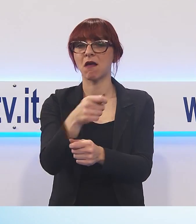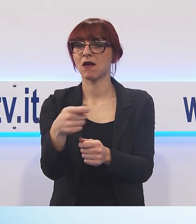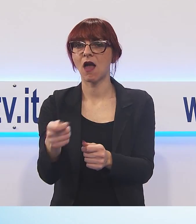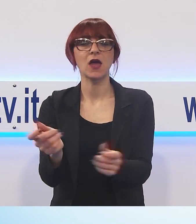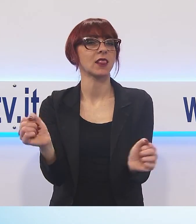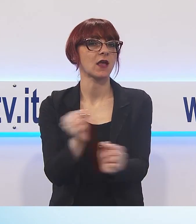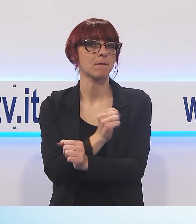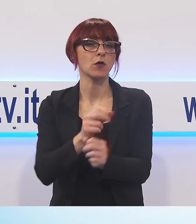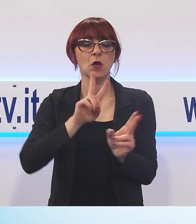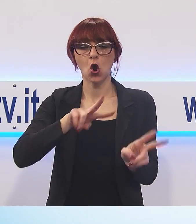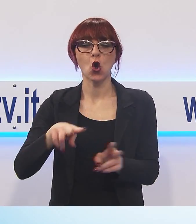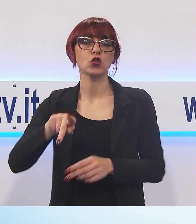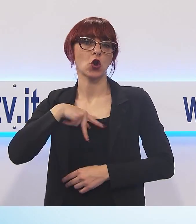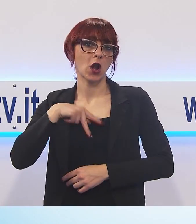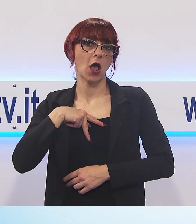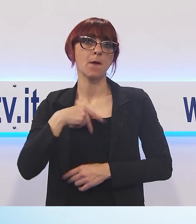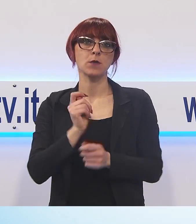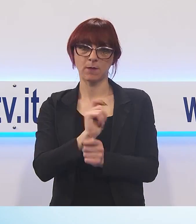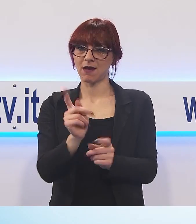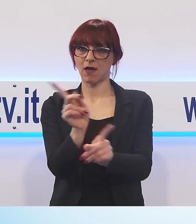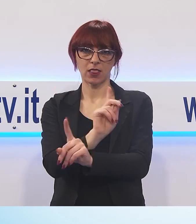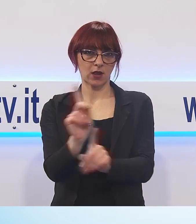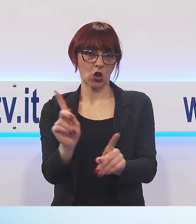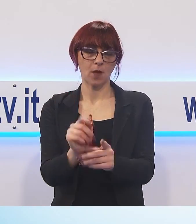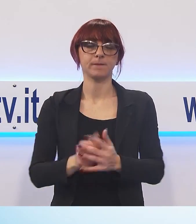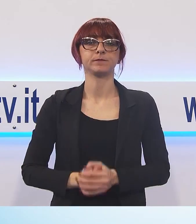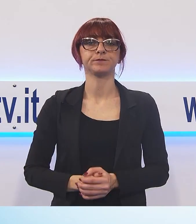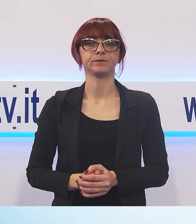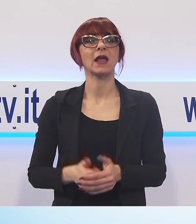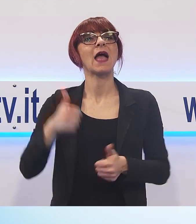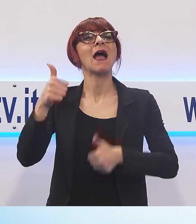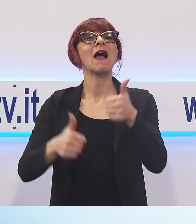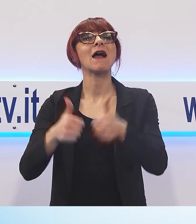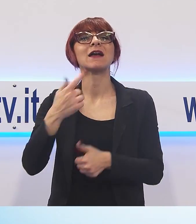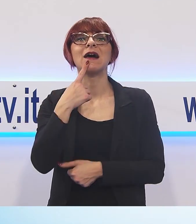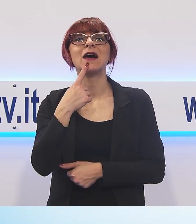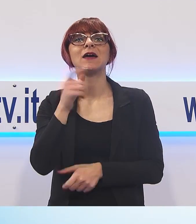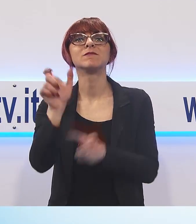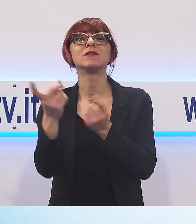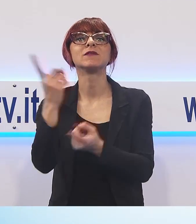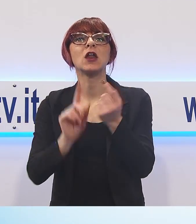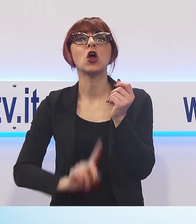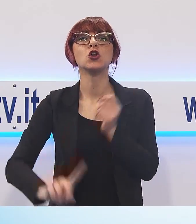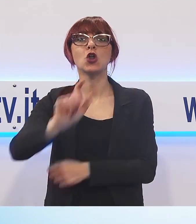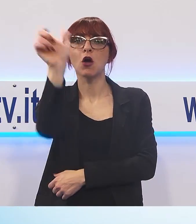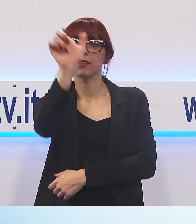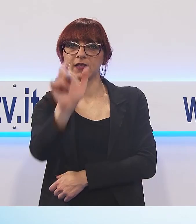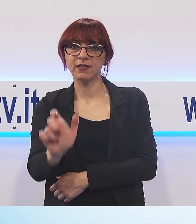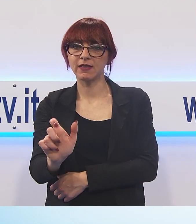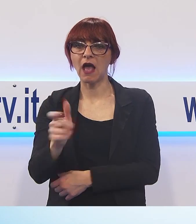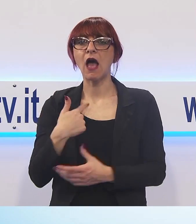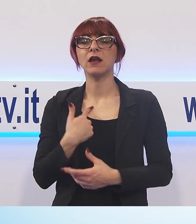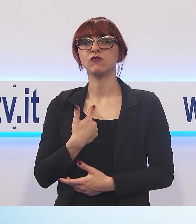proprio mazzo. In gara, per il 62esimo titolo nazionale, giocatori arrivati da... Nord Italia, perché abbiamo gente di